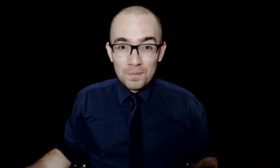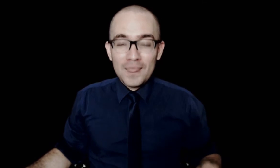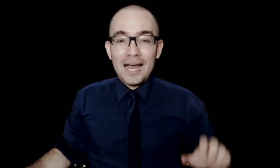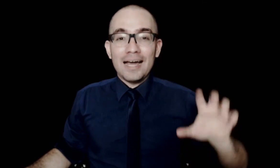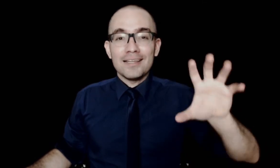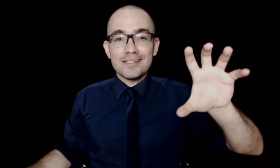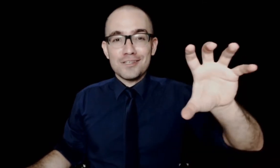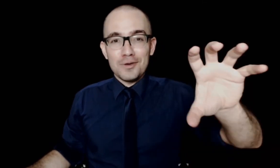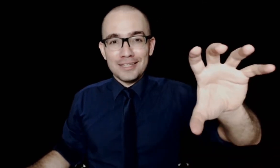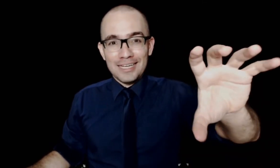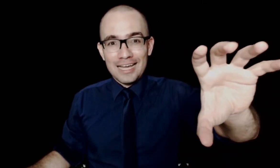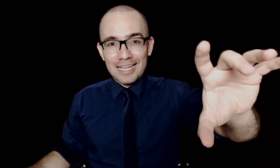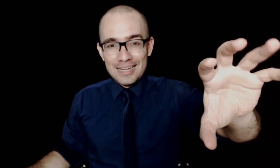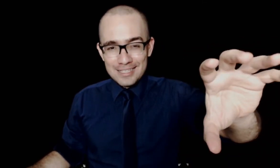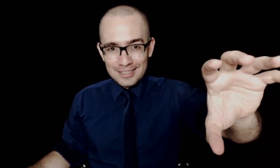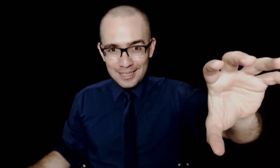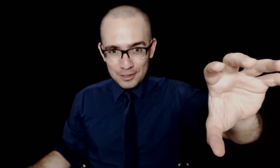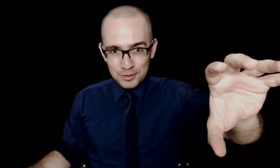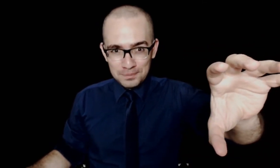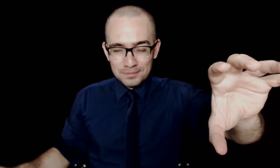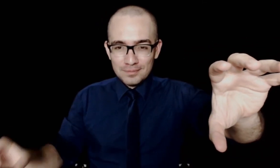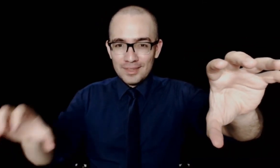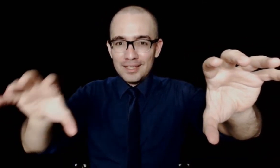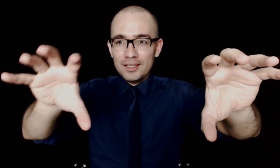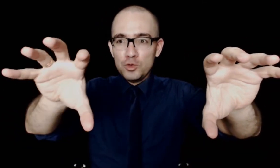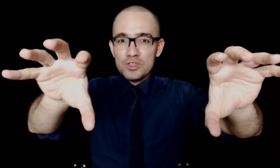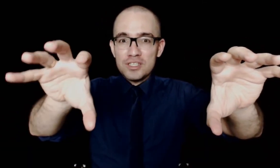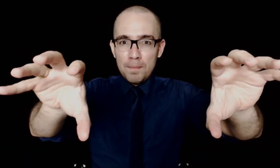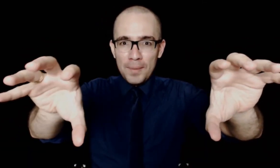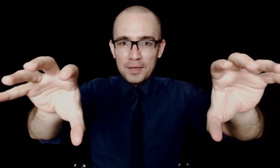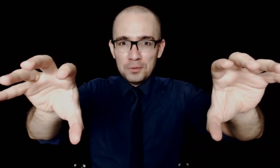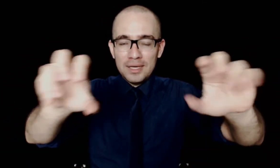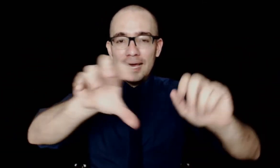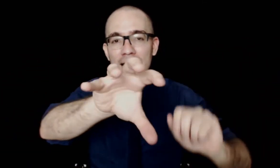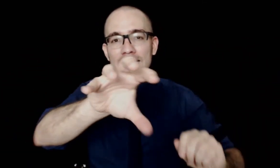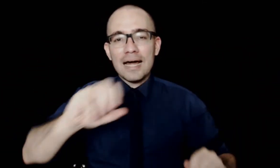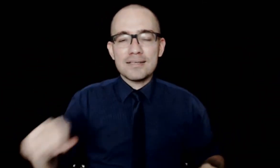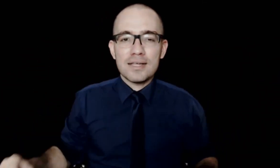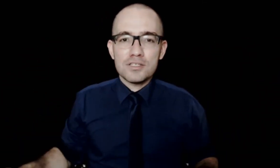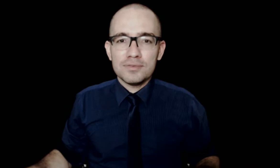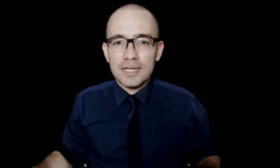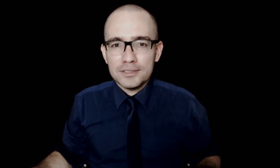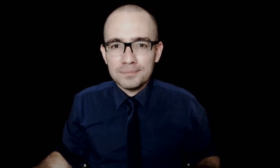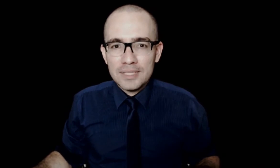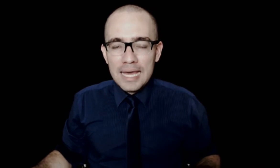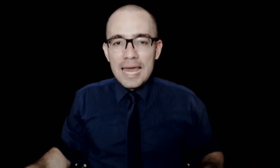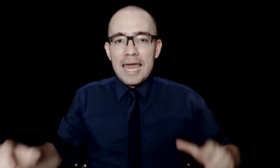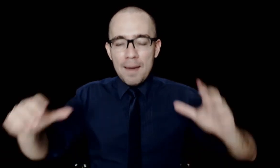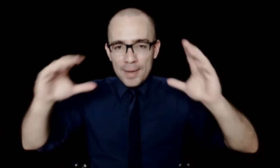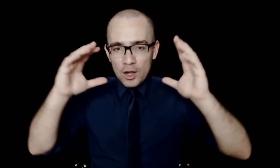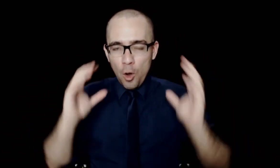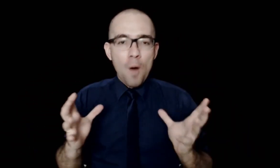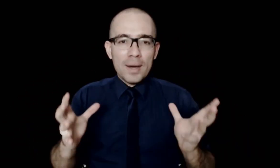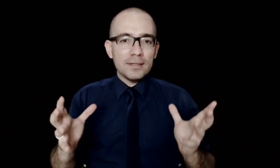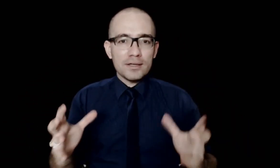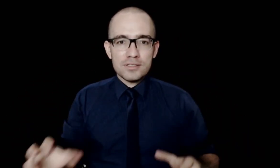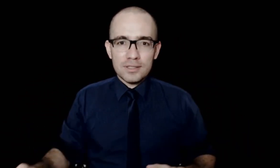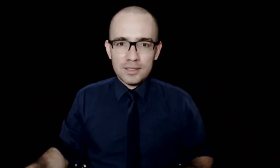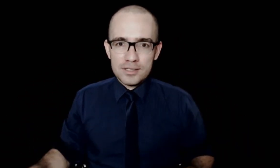a relação entre a análise da tarefa e o desempenho é a análise da atividade. É a melhor maneira de entender